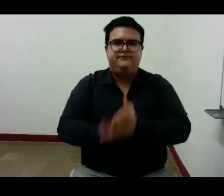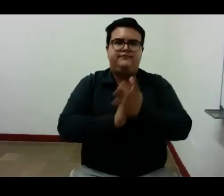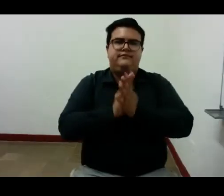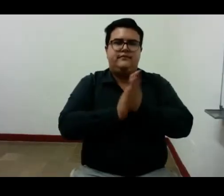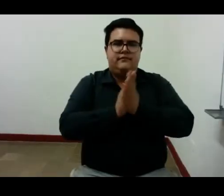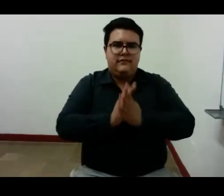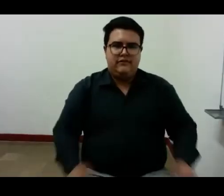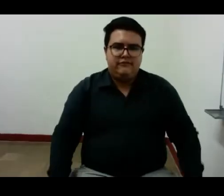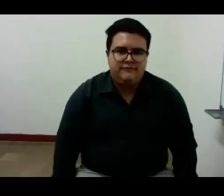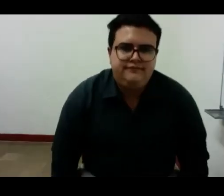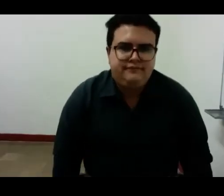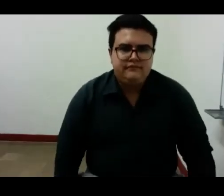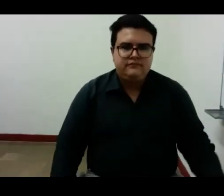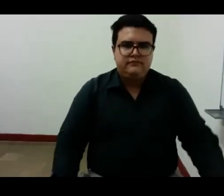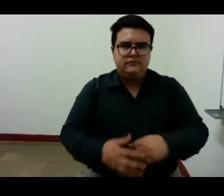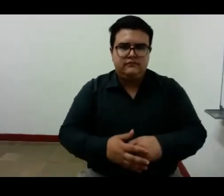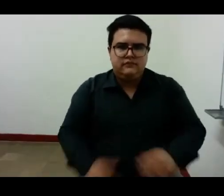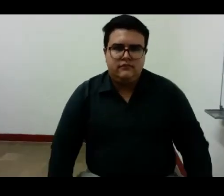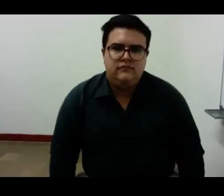Muchas gracias.